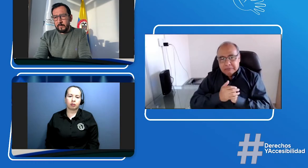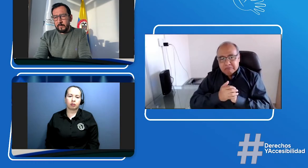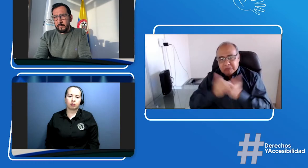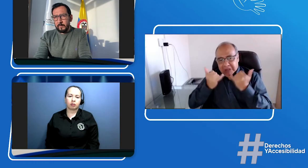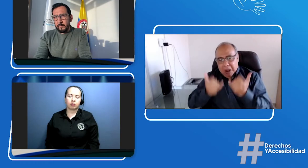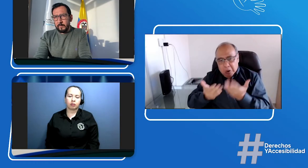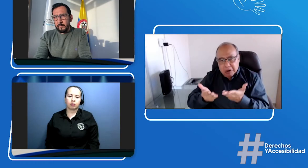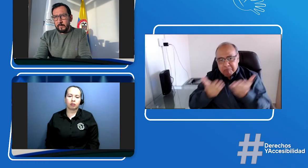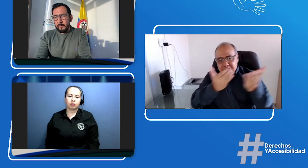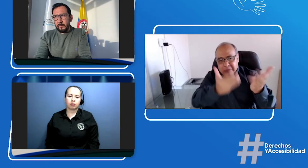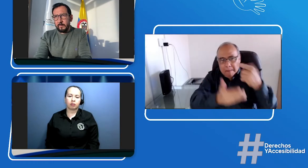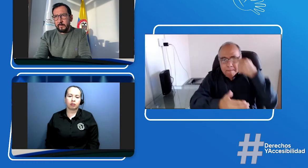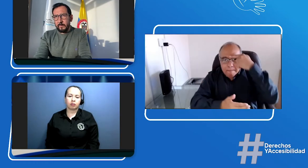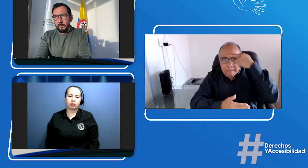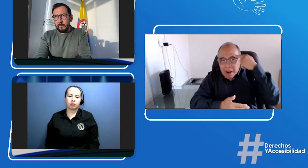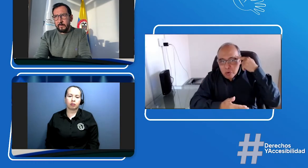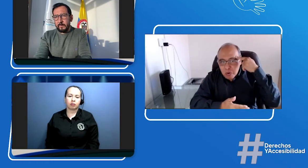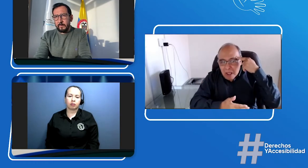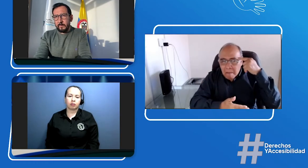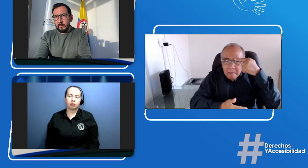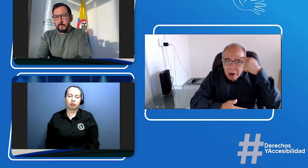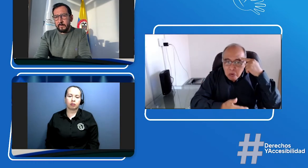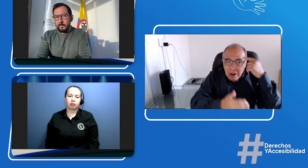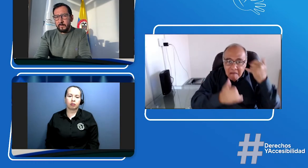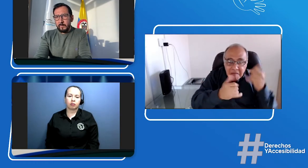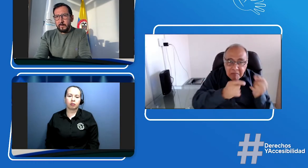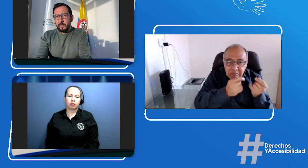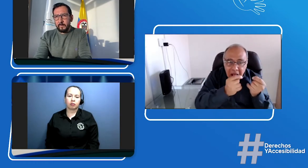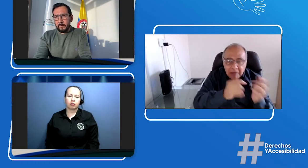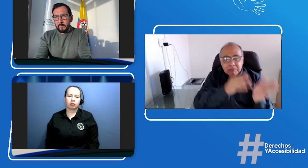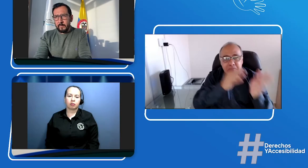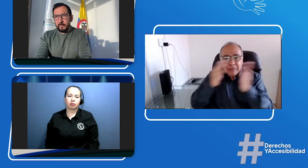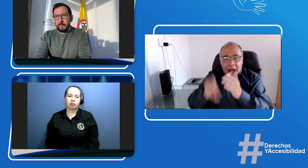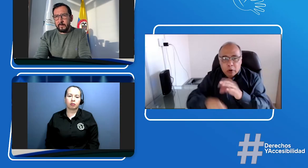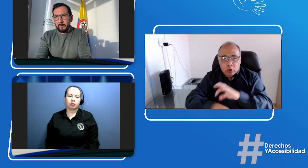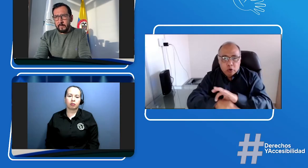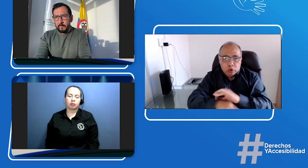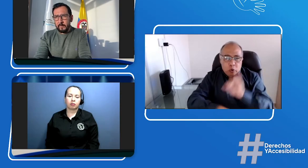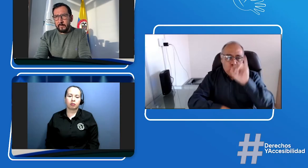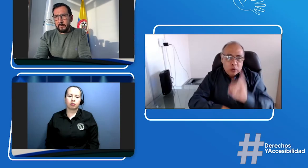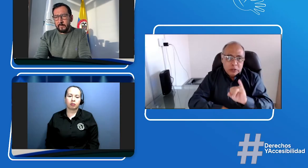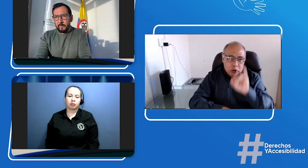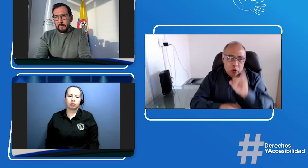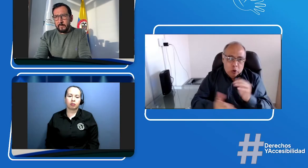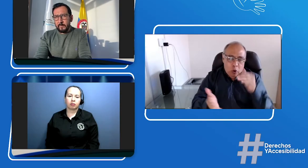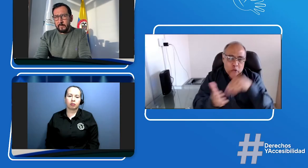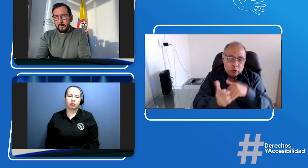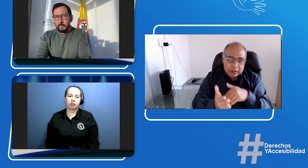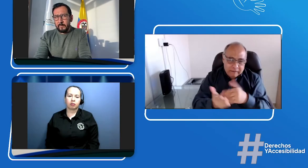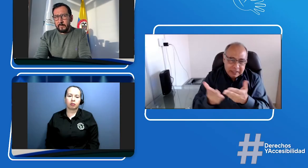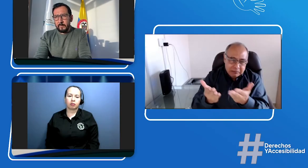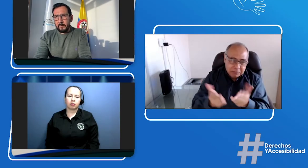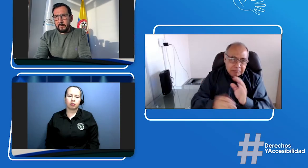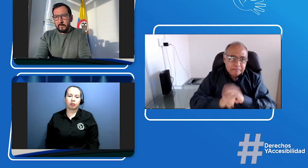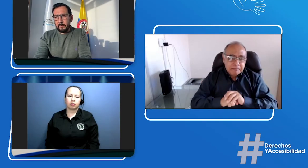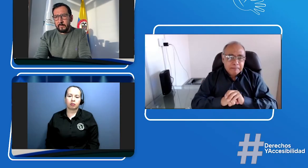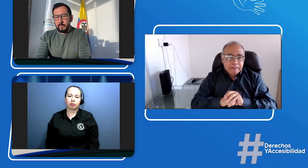es para que al anverso de la licencia aparezca pues cuál es su nivel de pérdida auditiva y le puedan conocer las